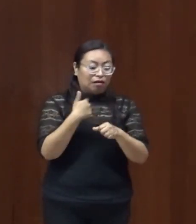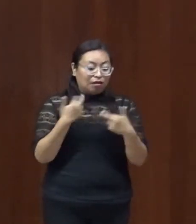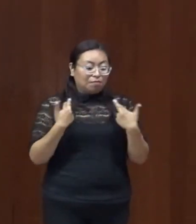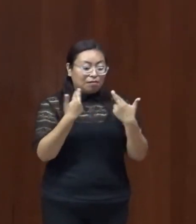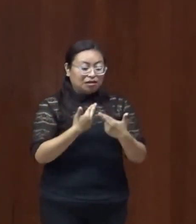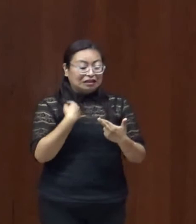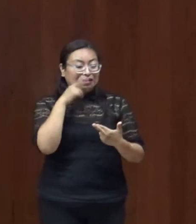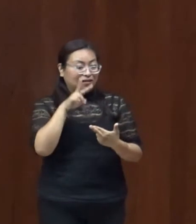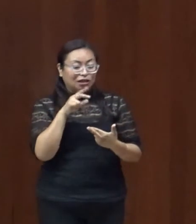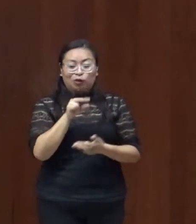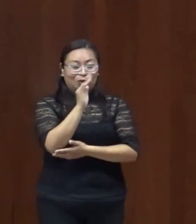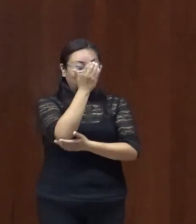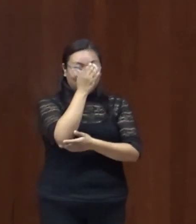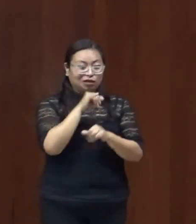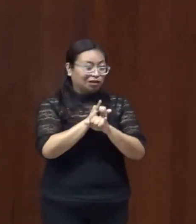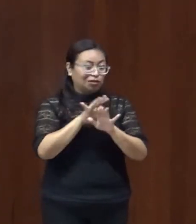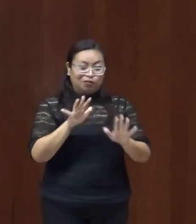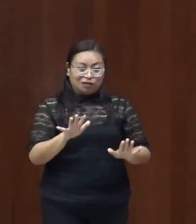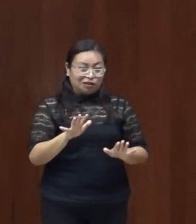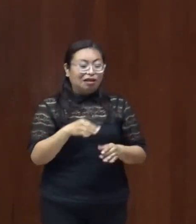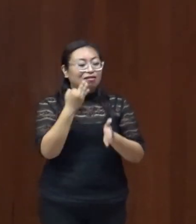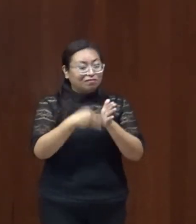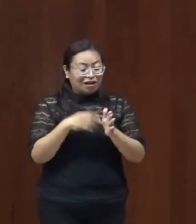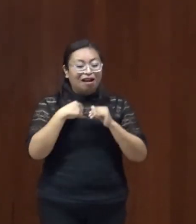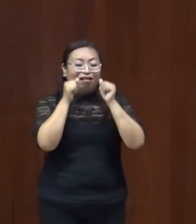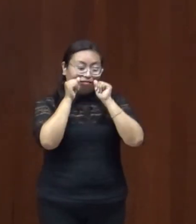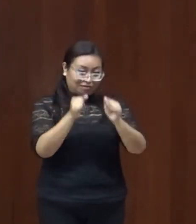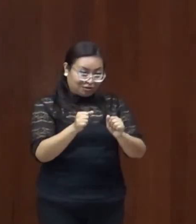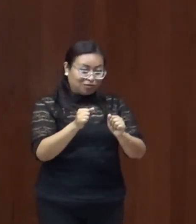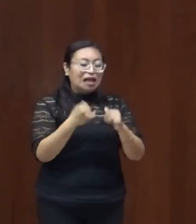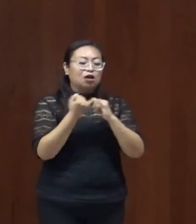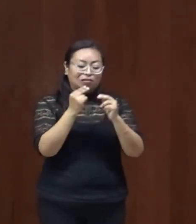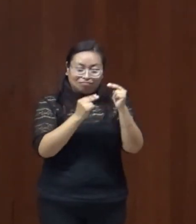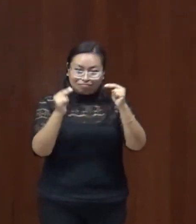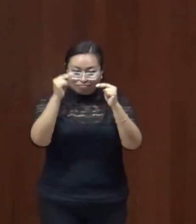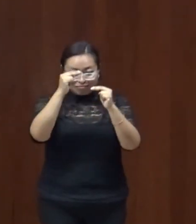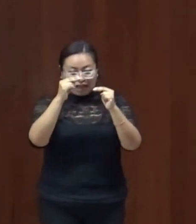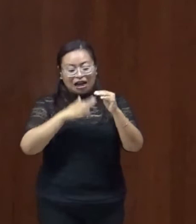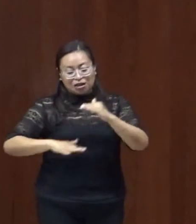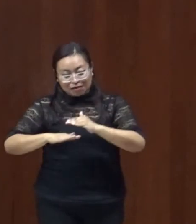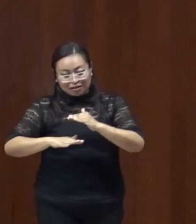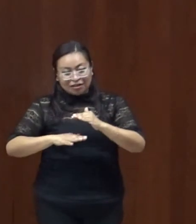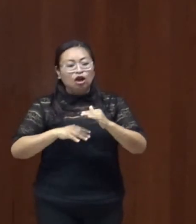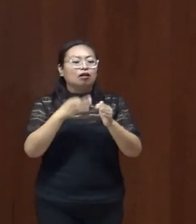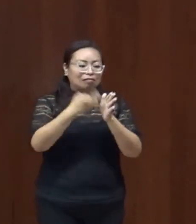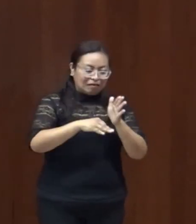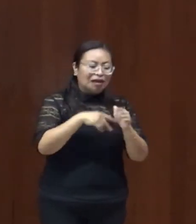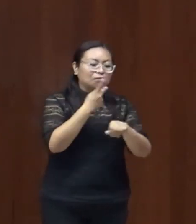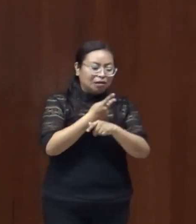formación para dar esta atención en todos los niveles educativos pero especialmente en el nivel universitario